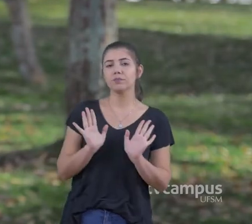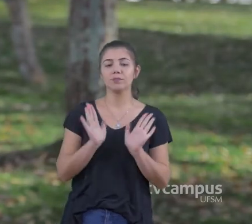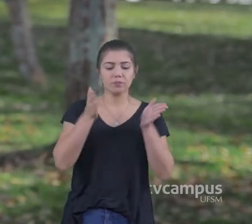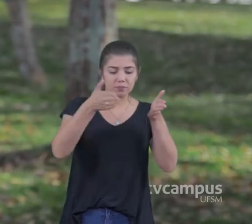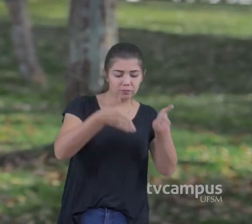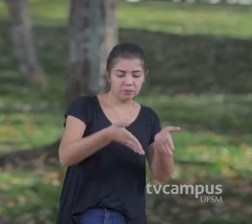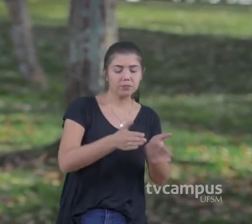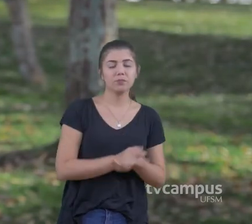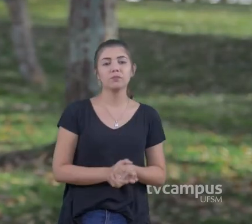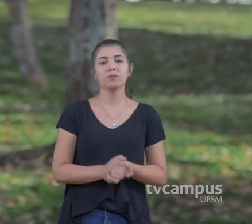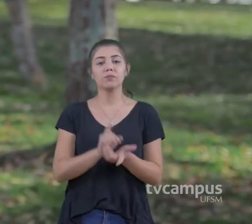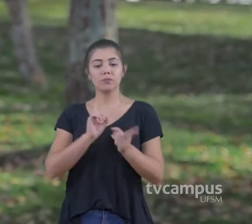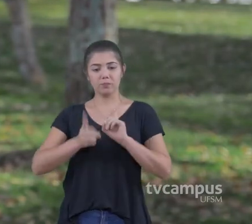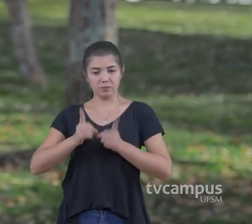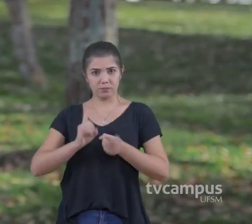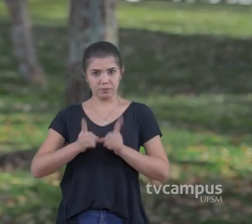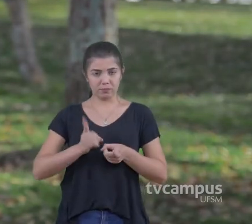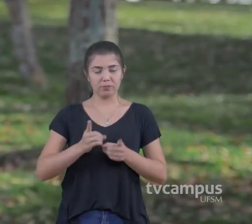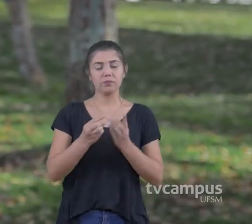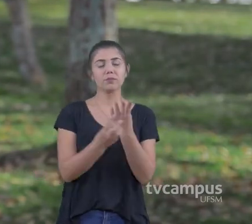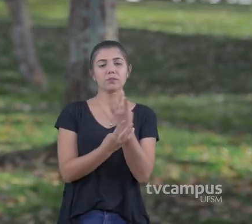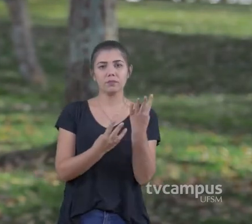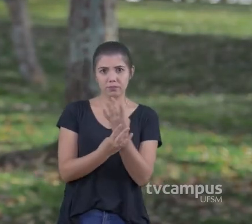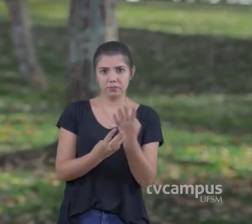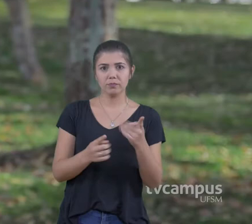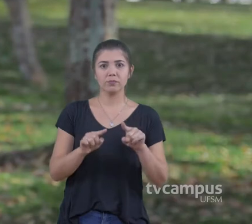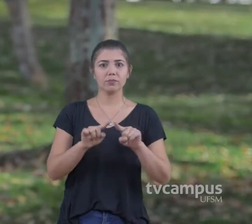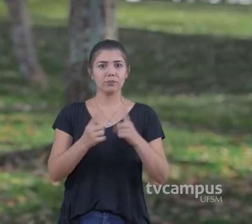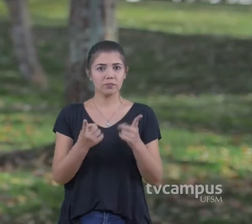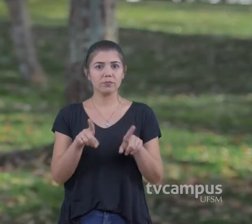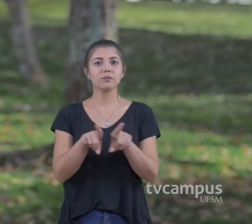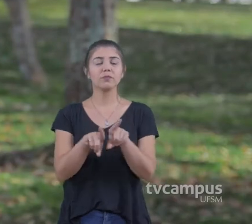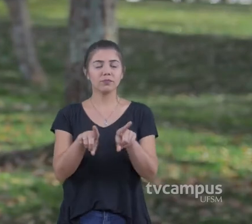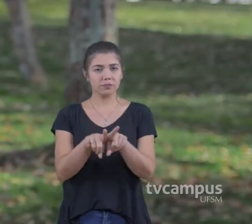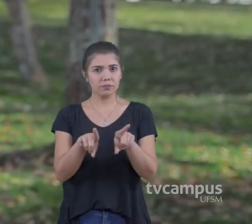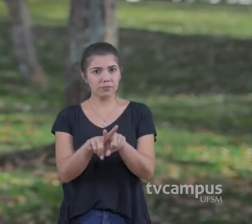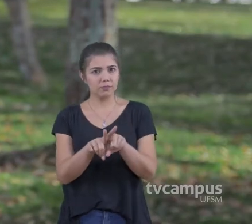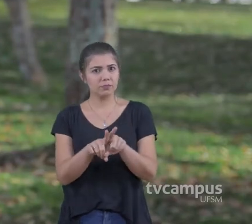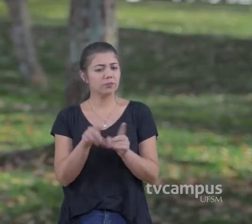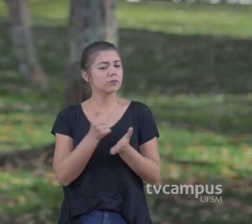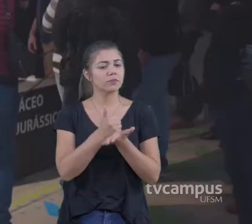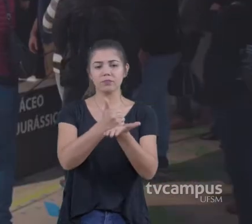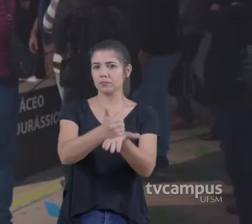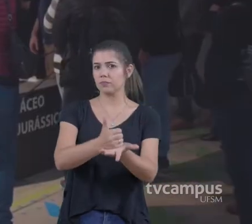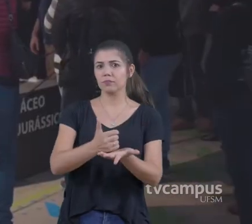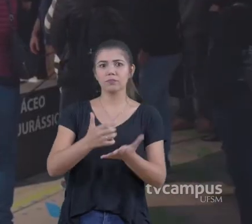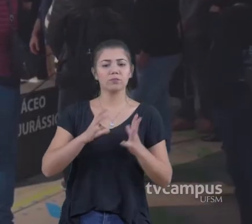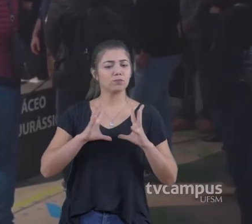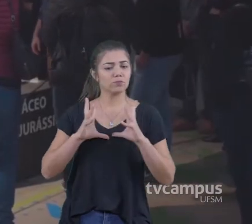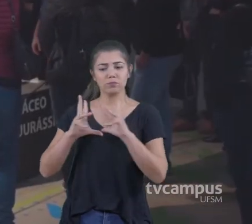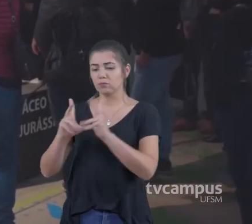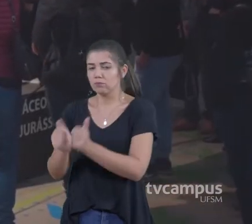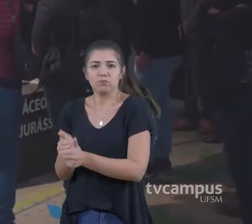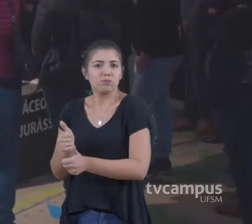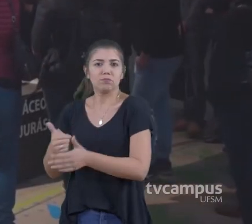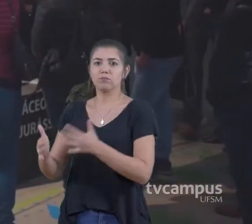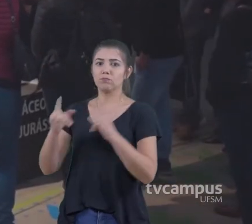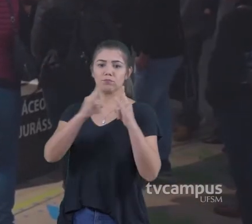gerenciado pela UFSM Mas que presta apoio a todas as instituições que fazem pesquisa na